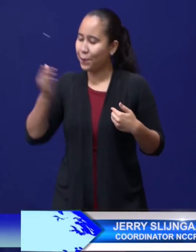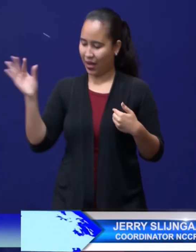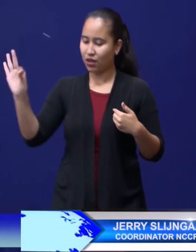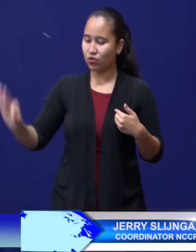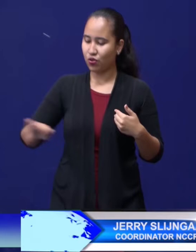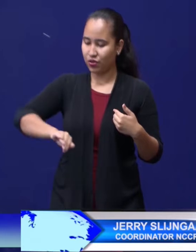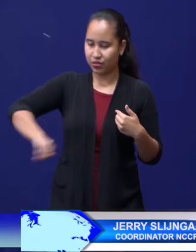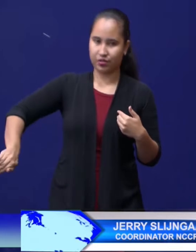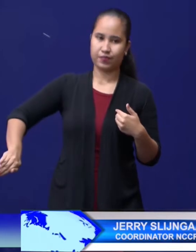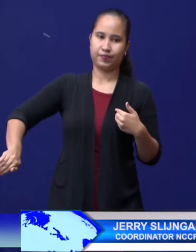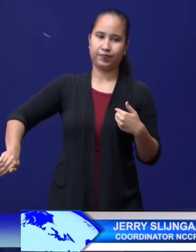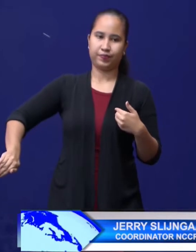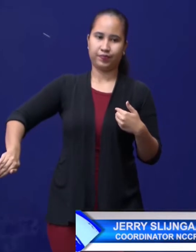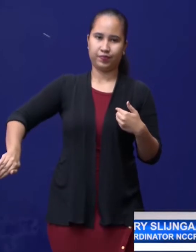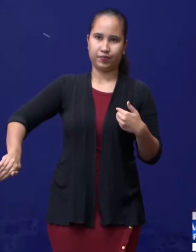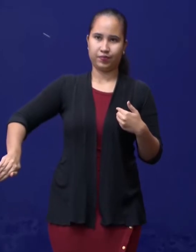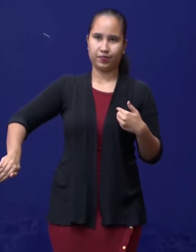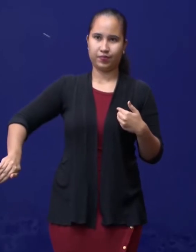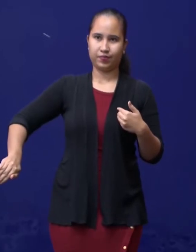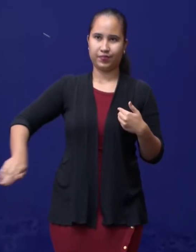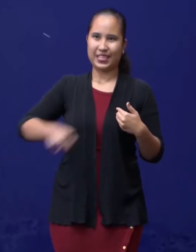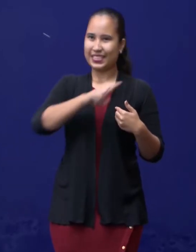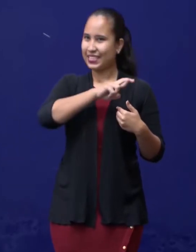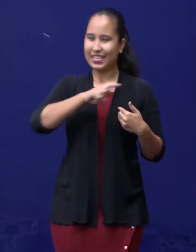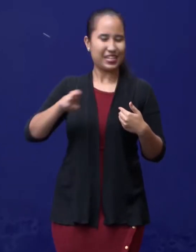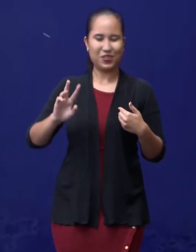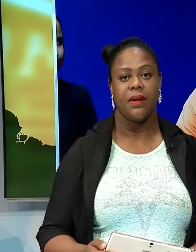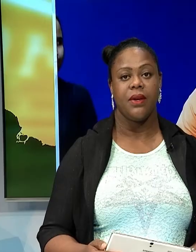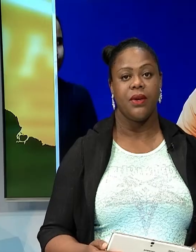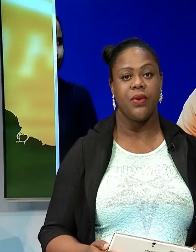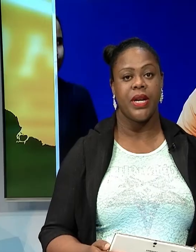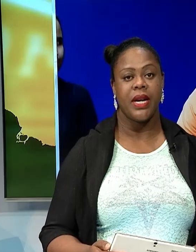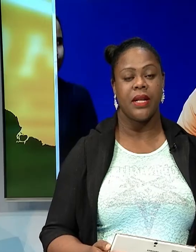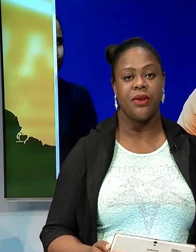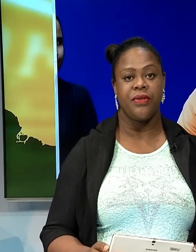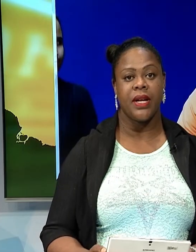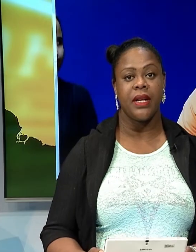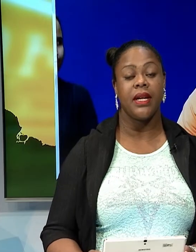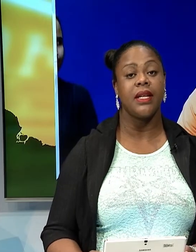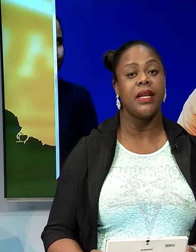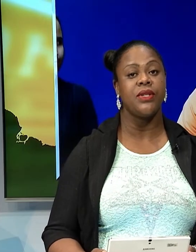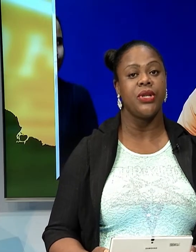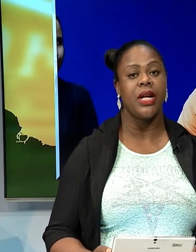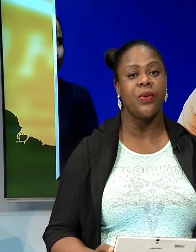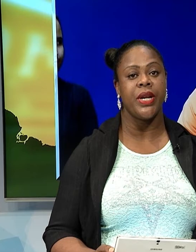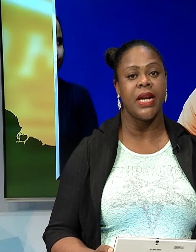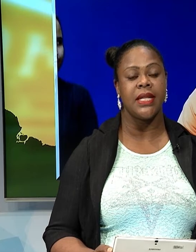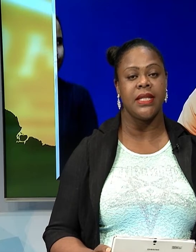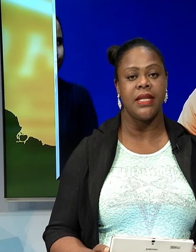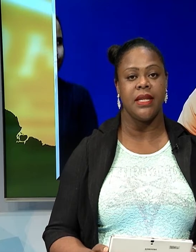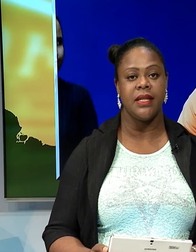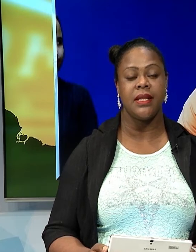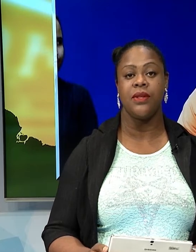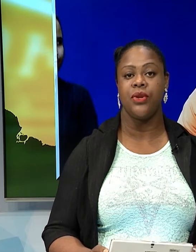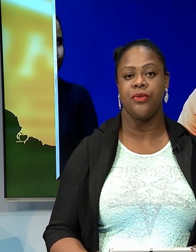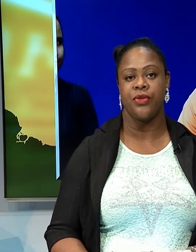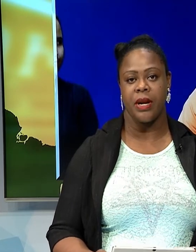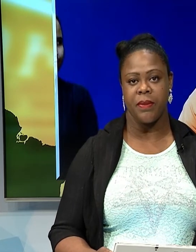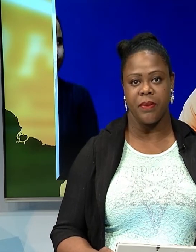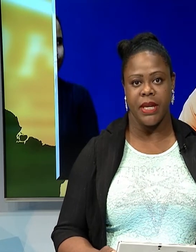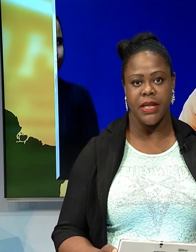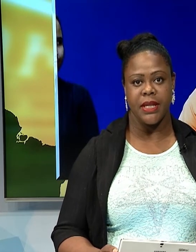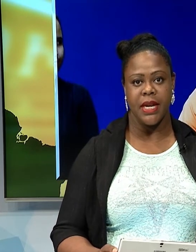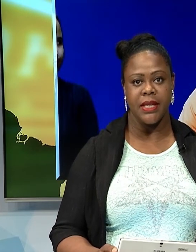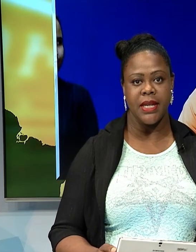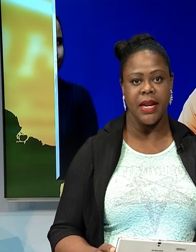zouden mogen doorgaan. Dus het motief is niet geweest omdat er geen brood is geweest. Coördinator van het Nationaal Coördinatie Centrum